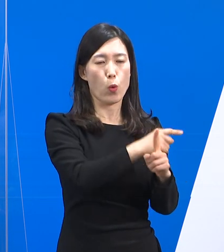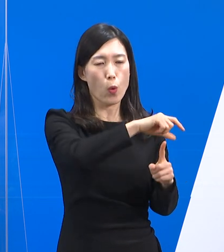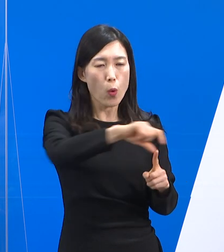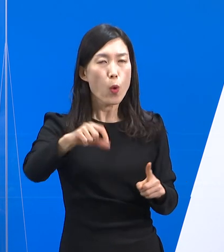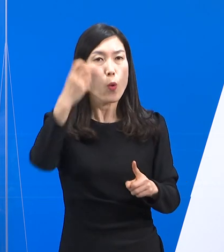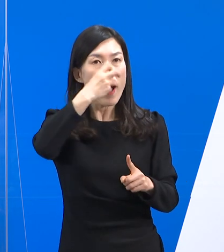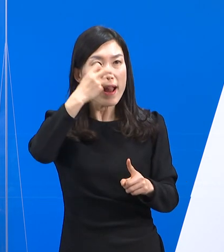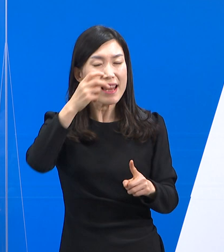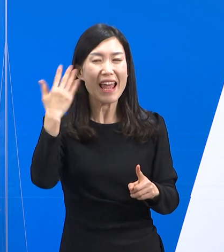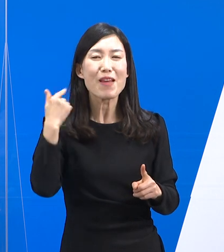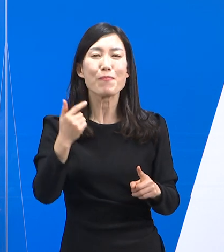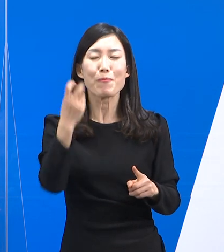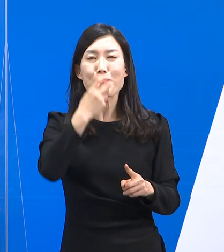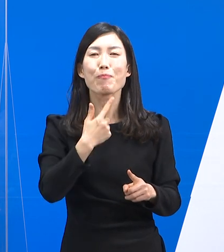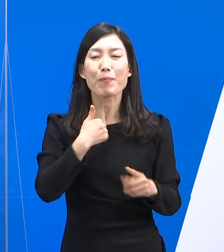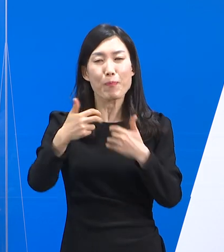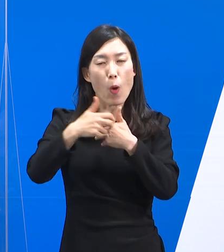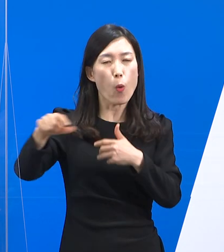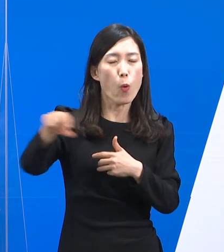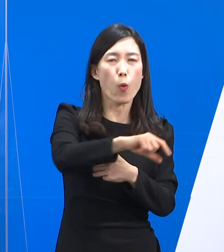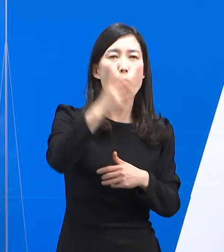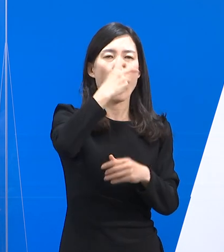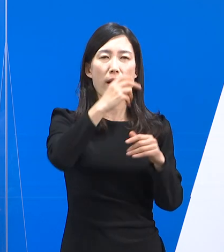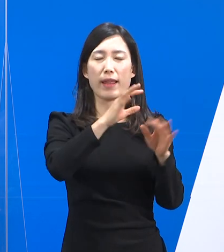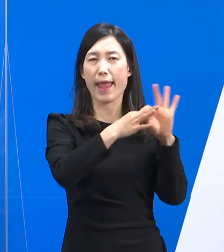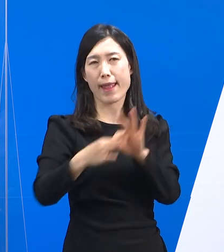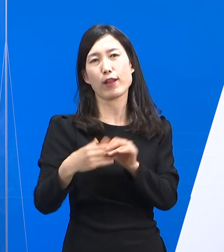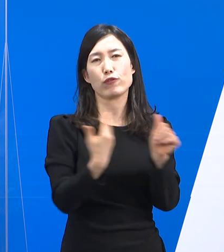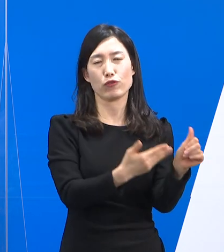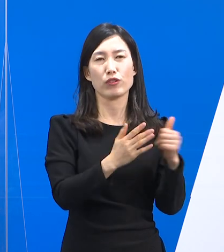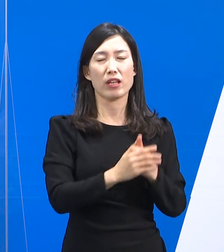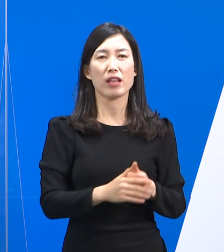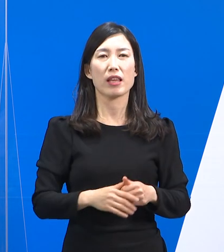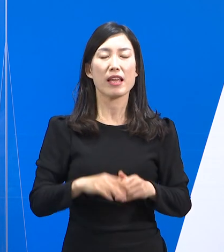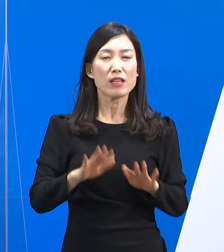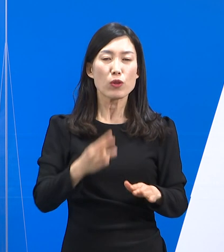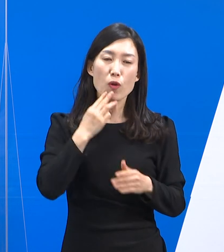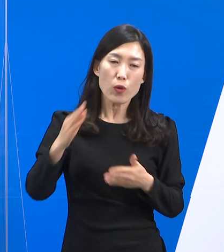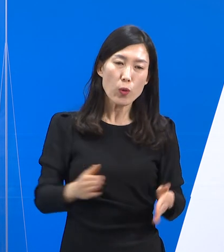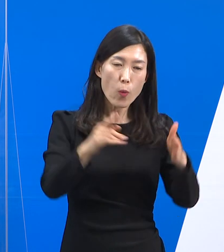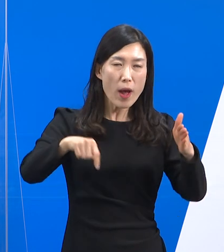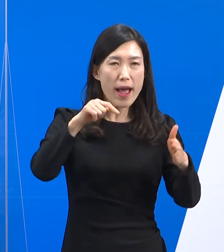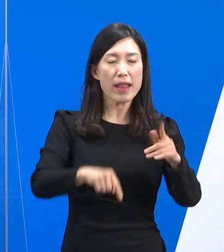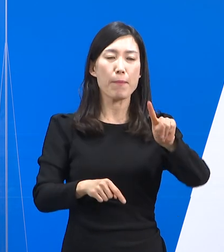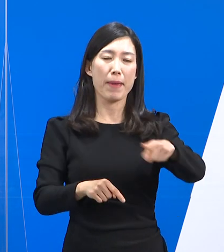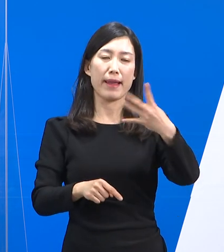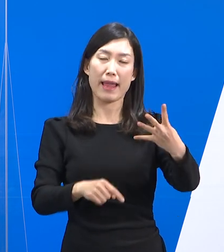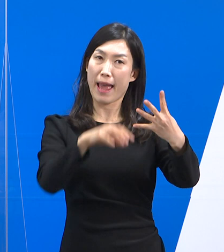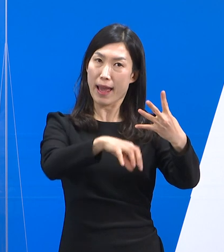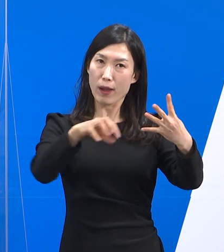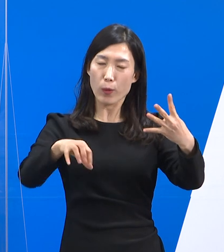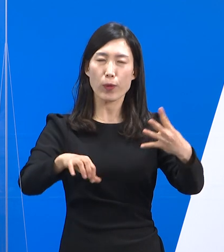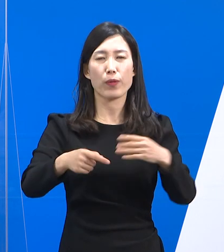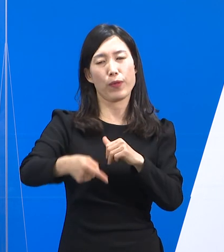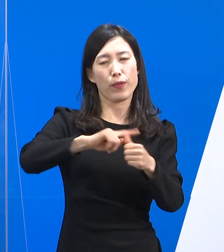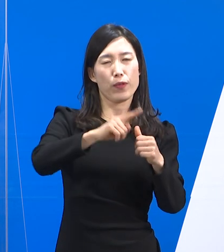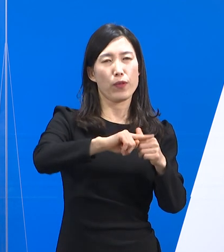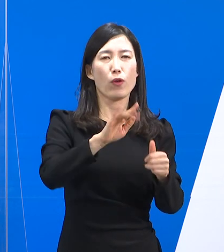3일 현재 도내 호흡기 전단 클리닉 104개소가 참여하고 있습니다. 그리고 신평원에서 오늘 발표한